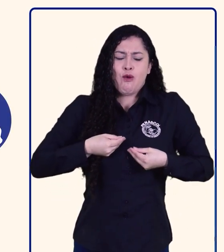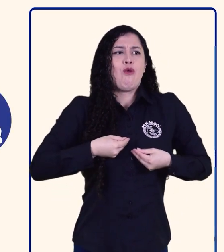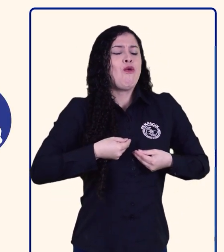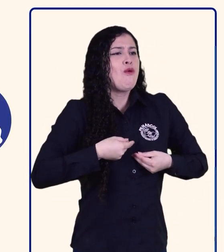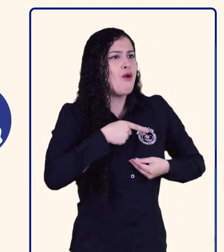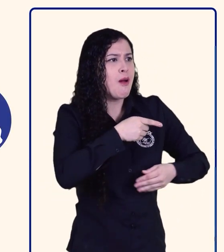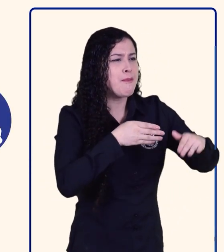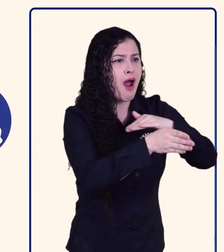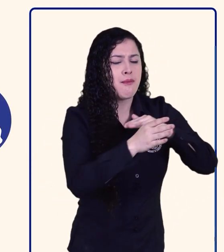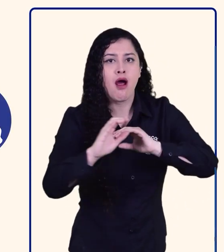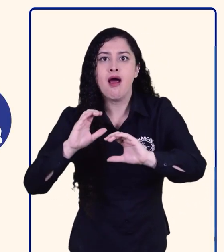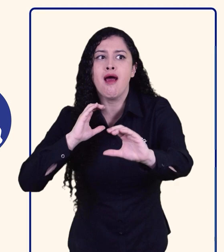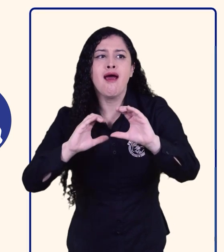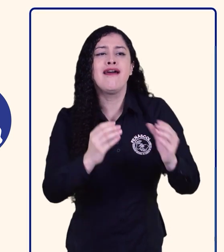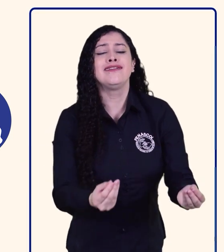comunicación en su vida diaria.